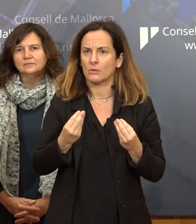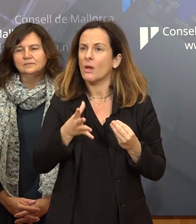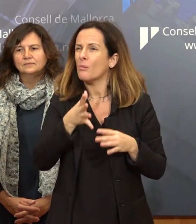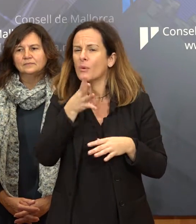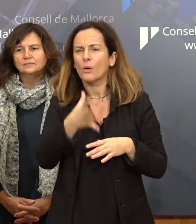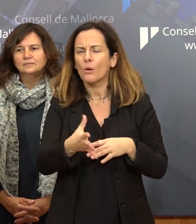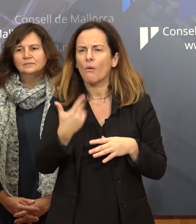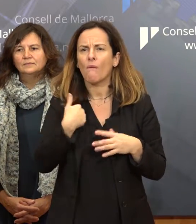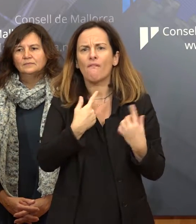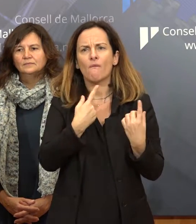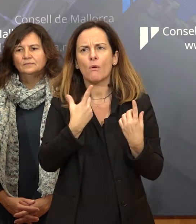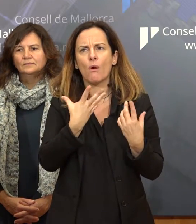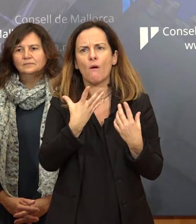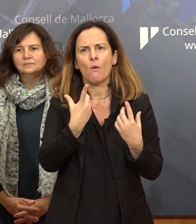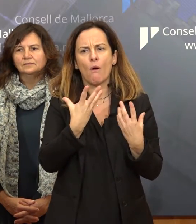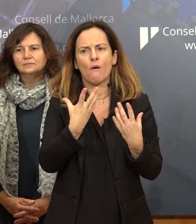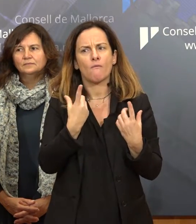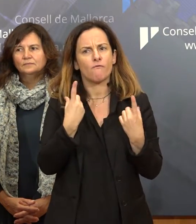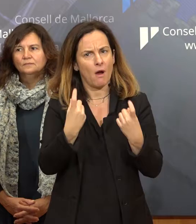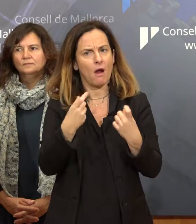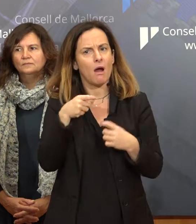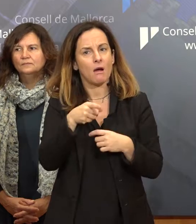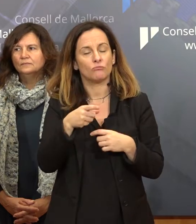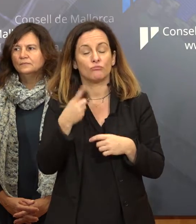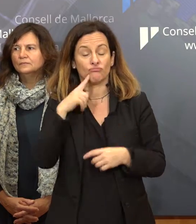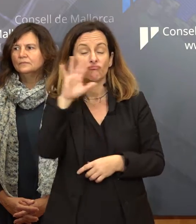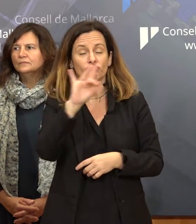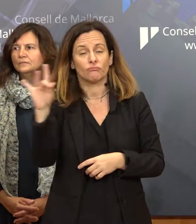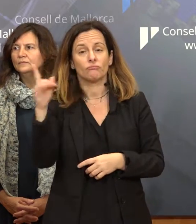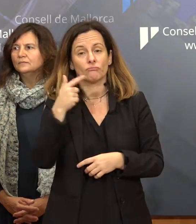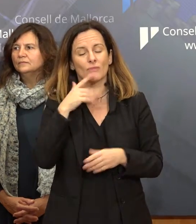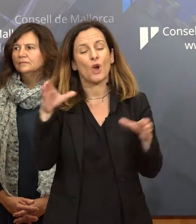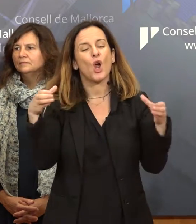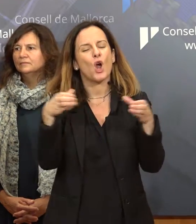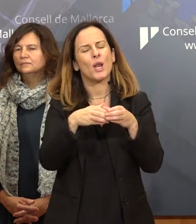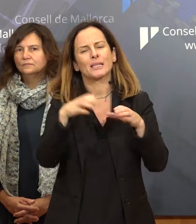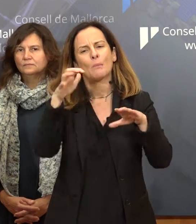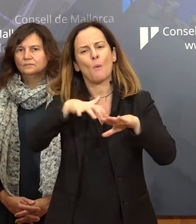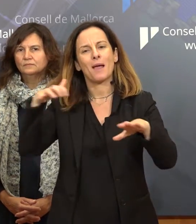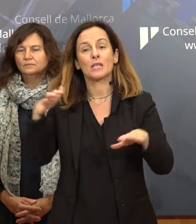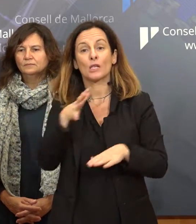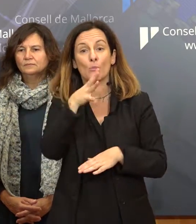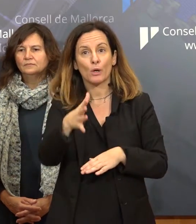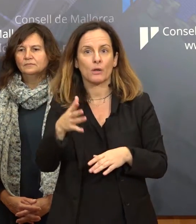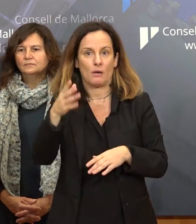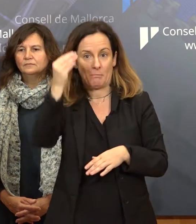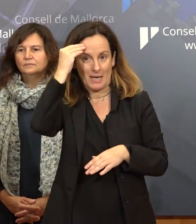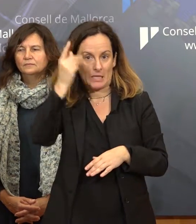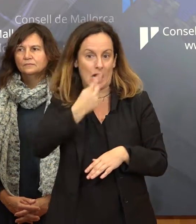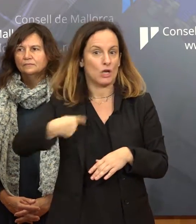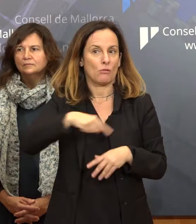d'aquest tipus de personal? Efectivament, és el col·lectiu majoritari, perquè penseu que nosaltres gestionàvem totes les residències,